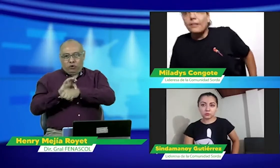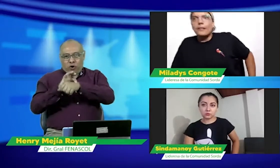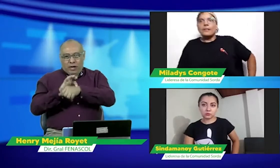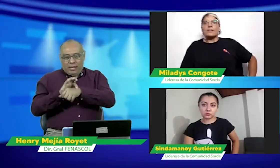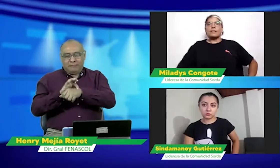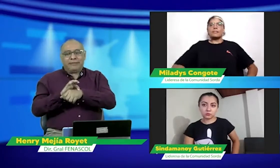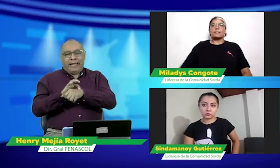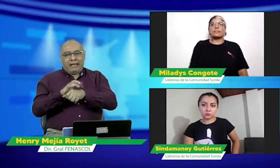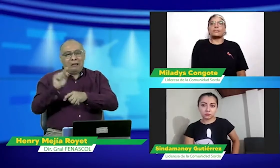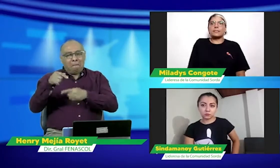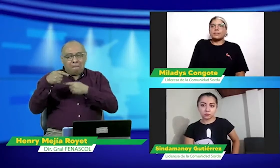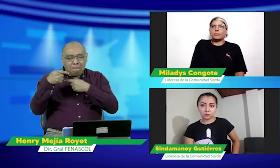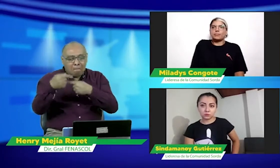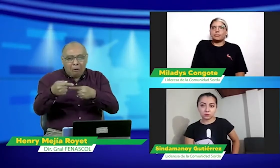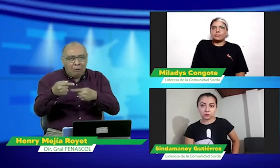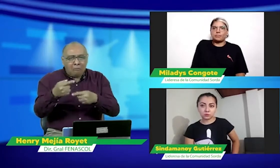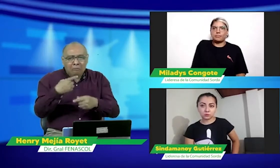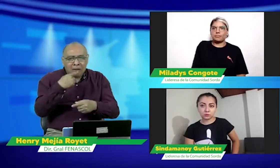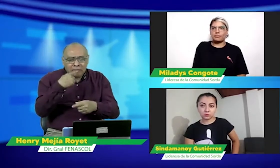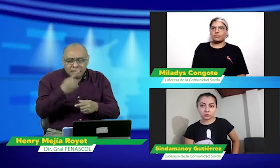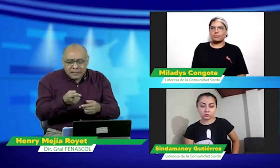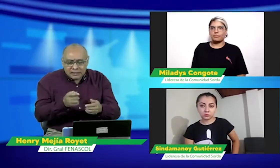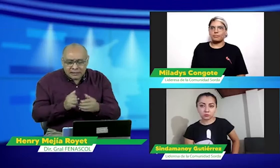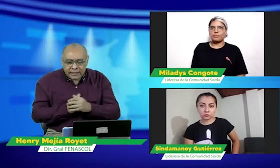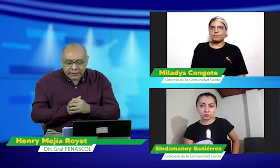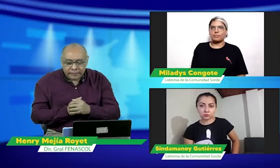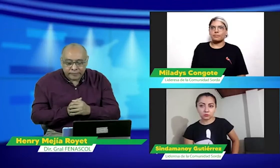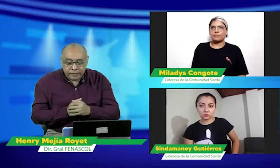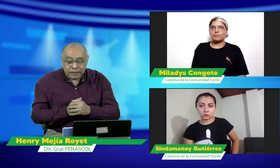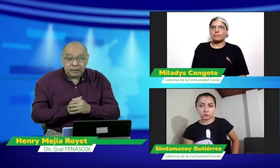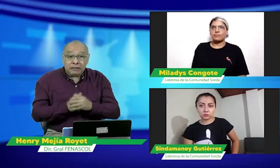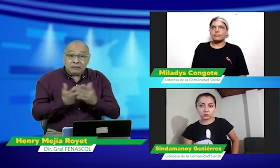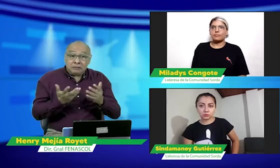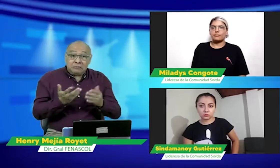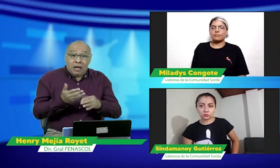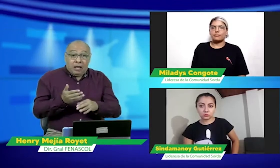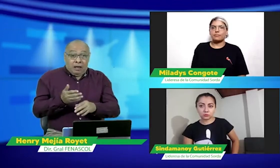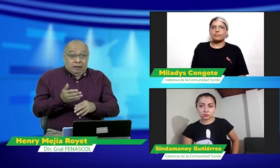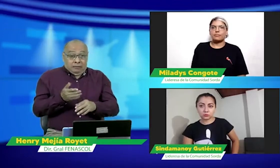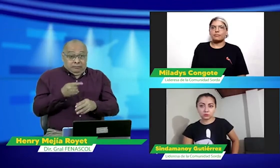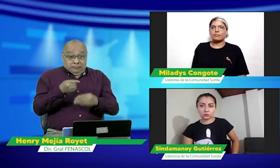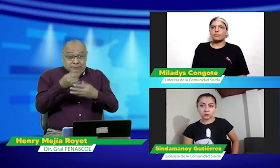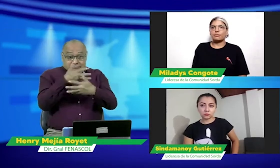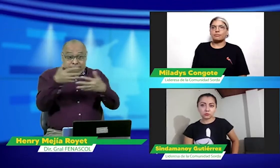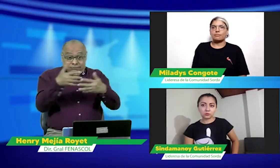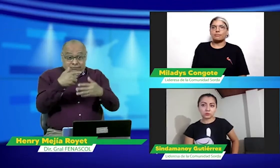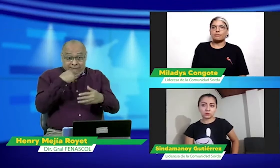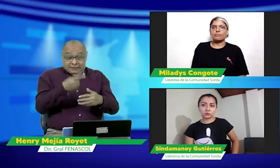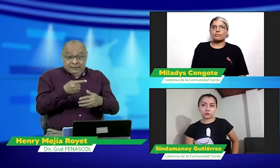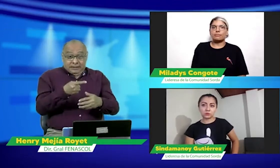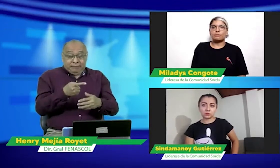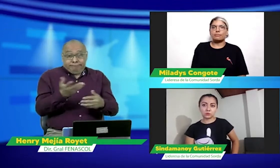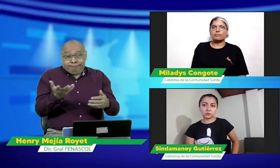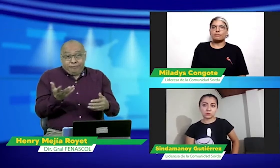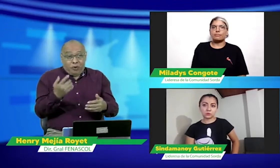ella es una doctora que es lingüista con su doctorado y ella